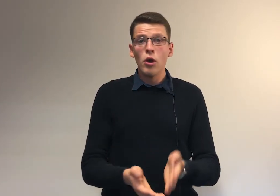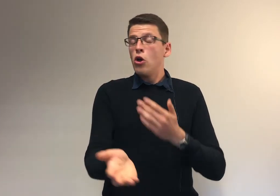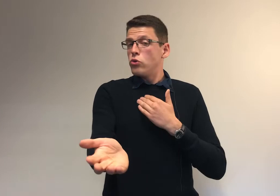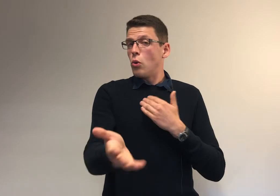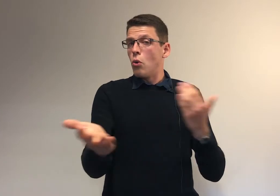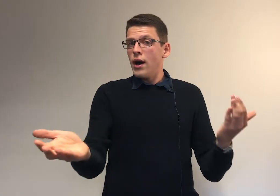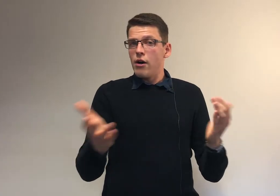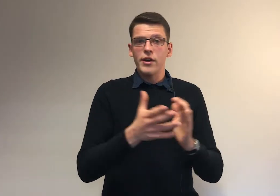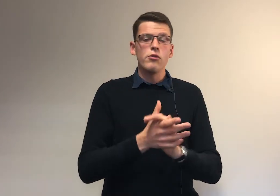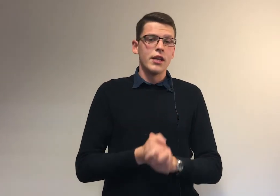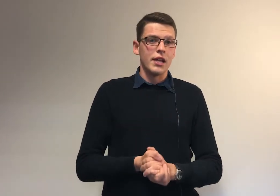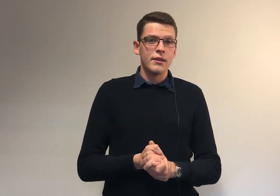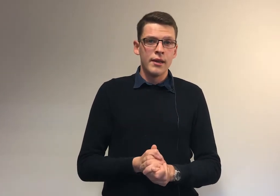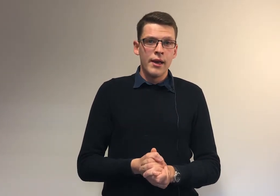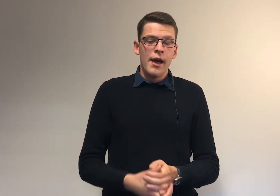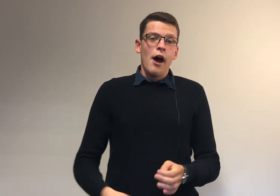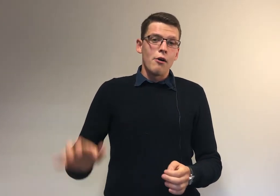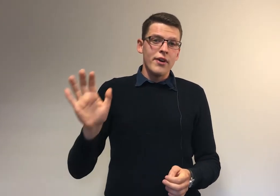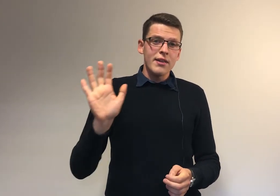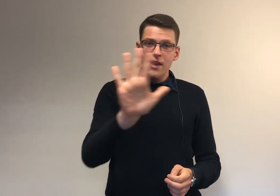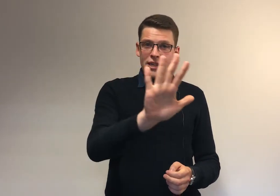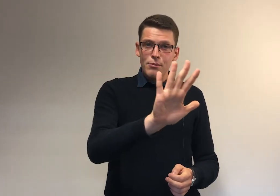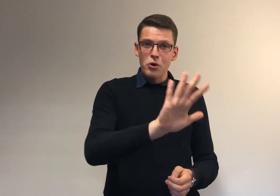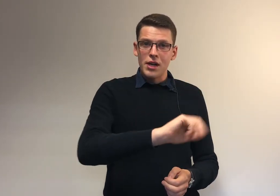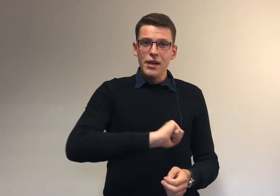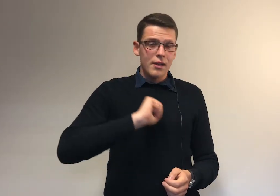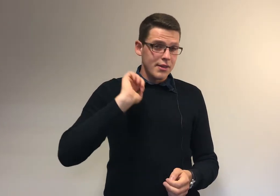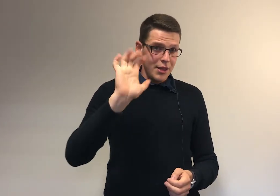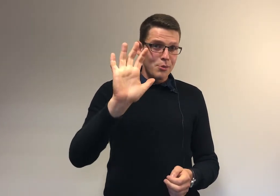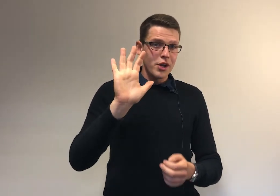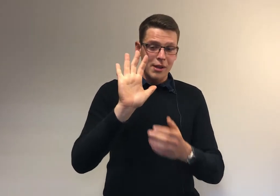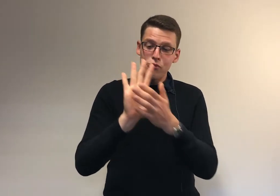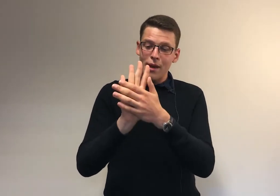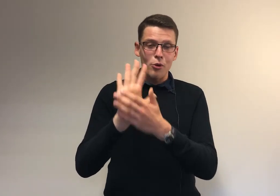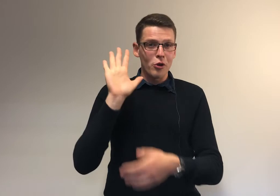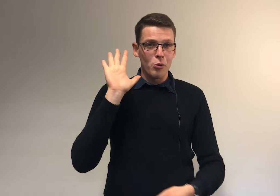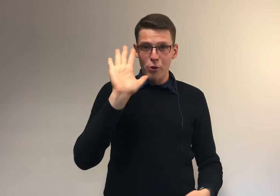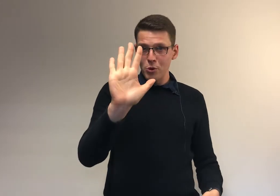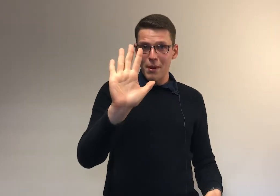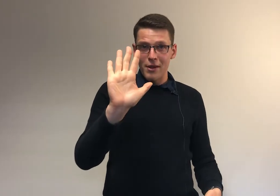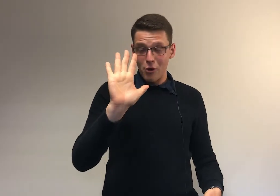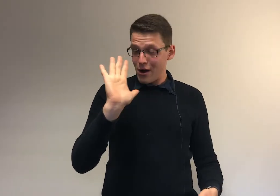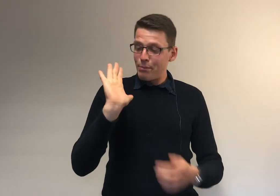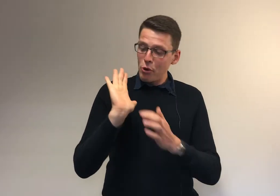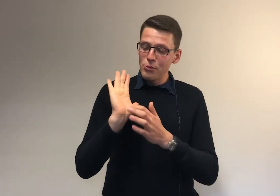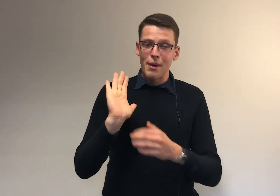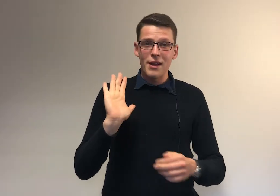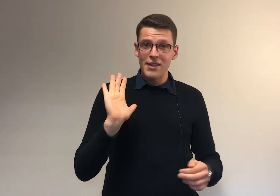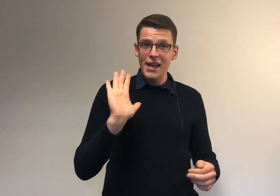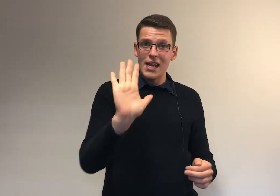dont moi en faculté de l'être. Enfin, cinquième mot-clé, c'est un mot-clé, c'est le plus important et le paume de ma main,'est l